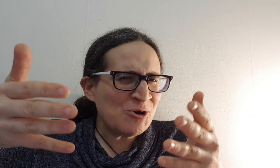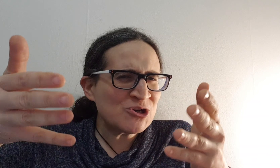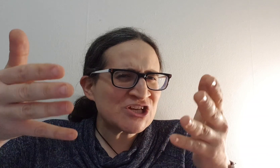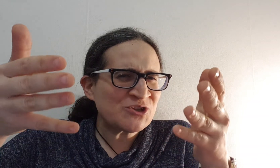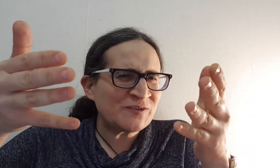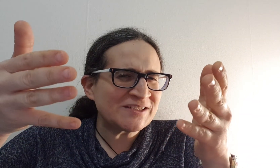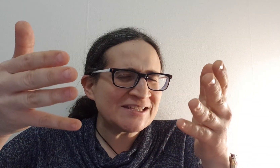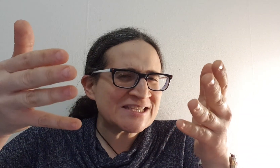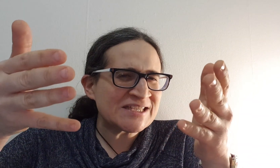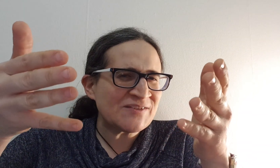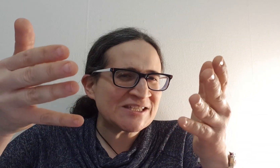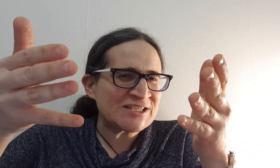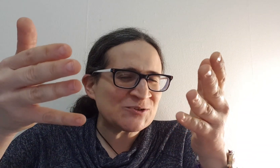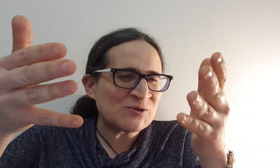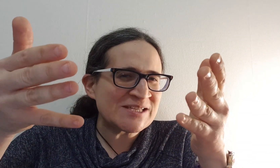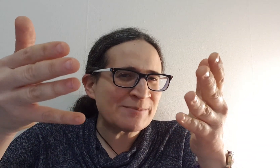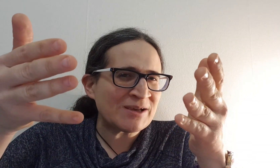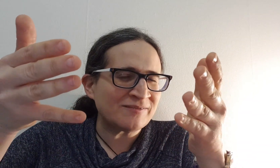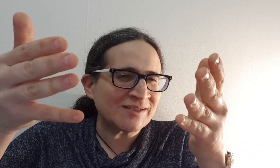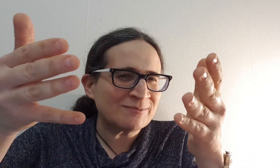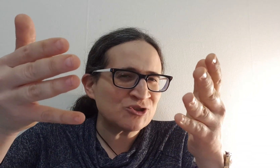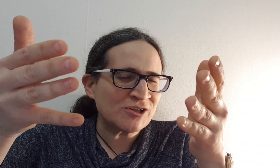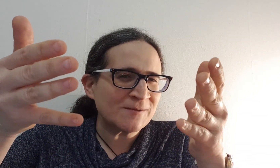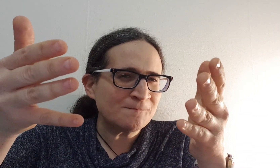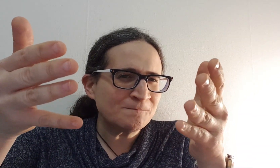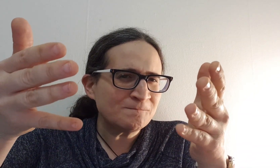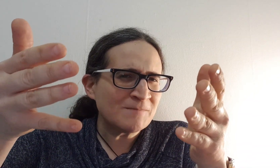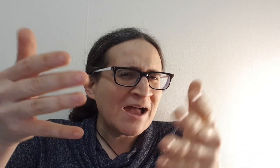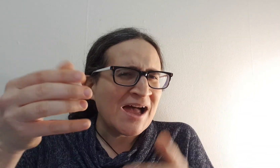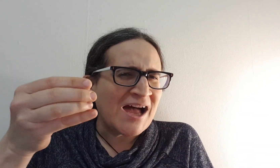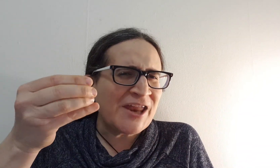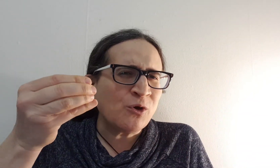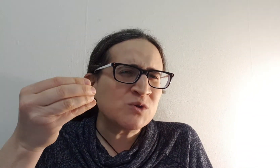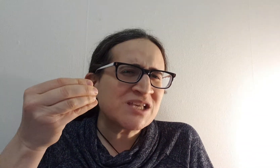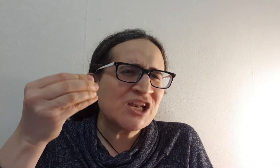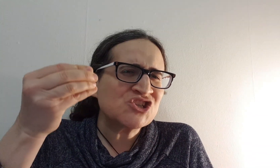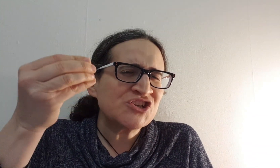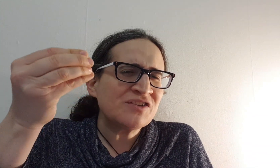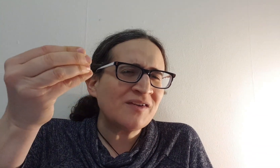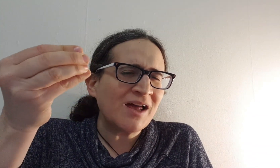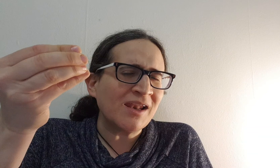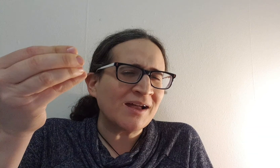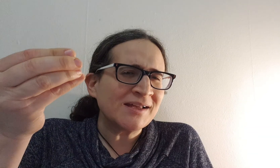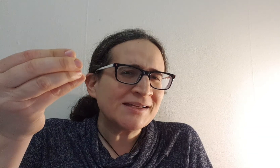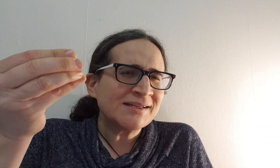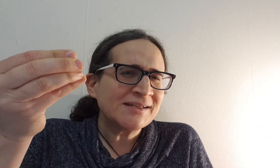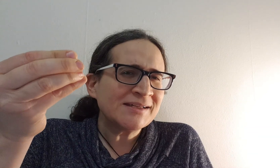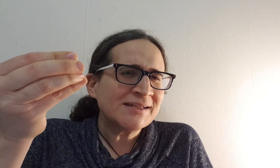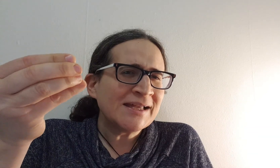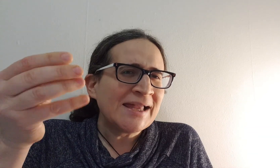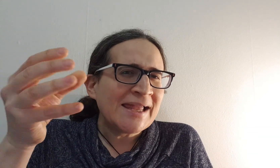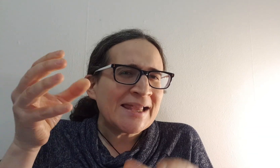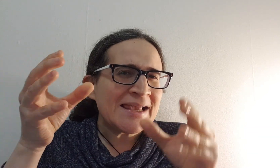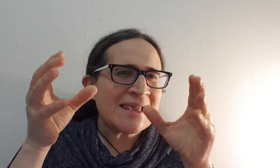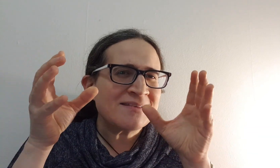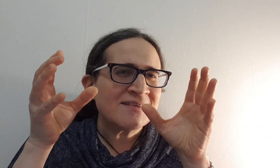לא לשתף את הסרטון הזה עם החברים שלכם? אני רוצה לשתף הלאה את